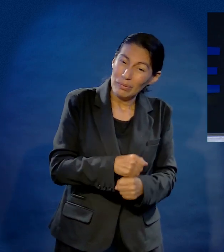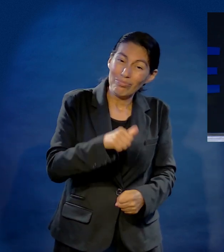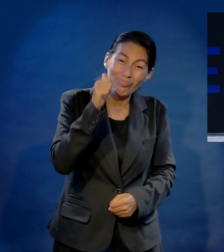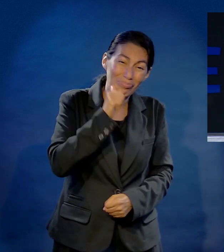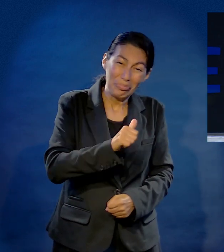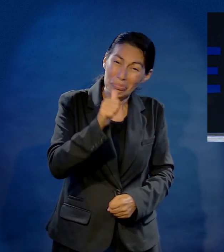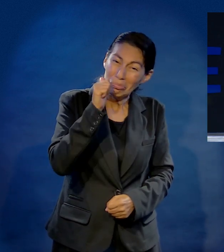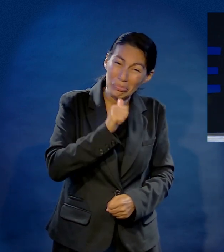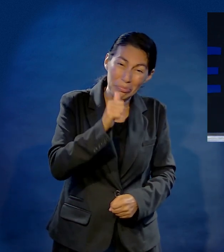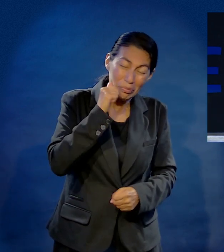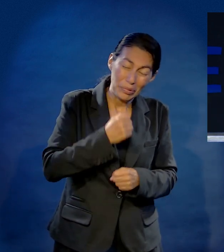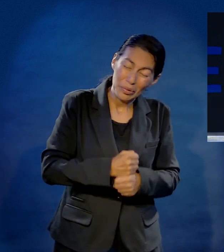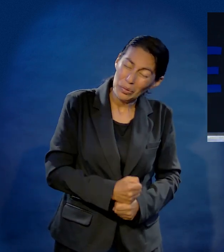que sufre desdicha crónica.